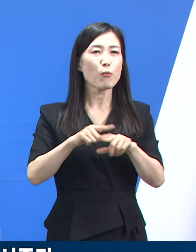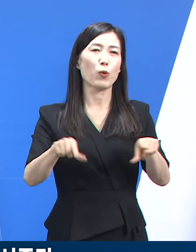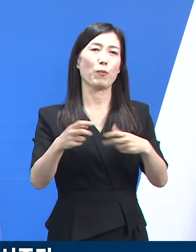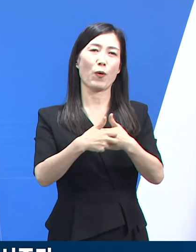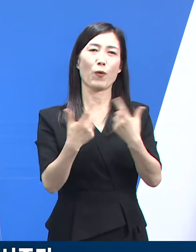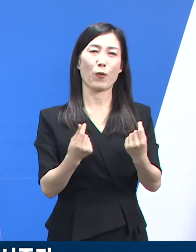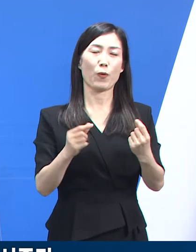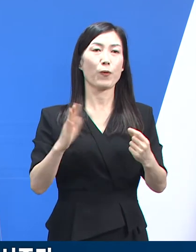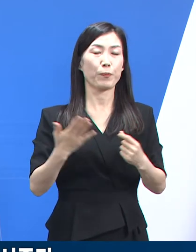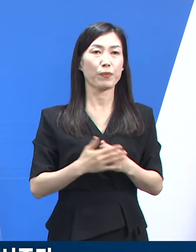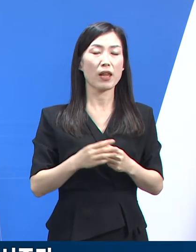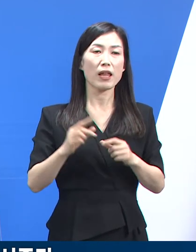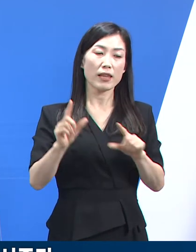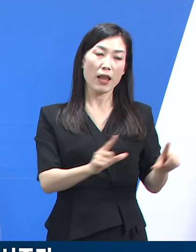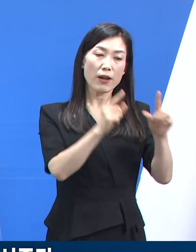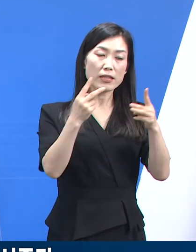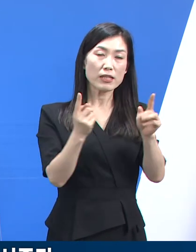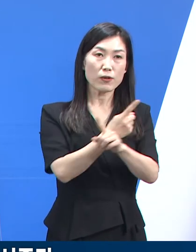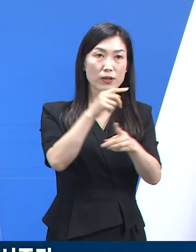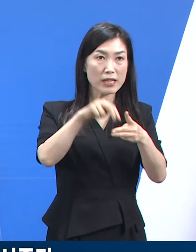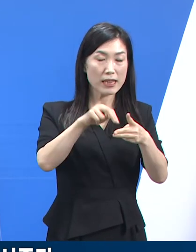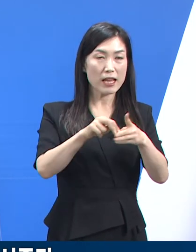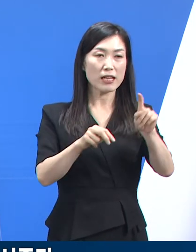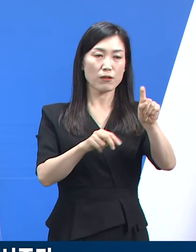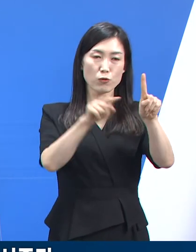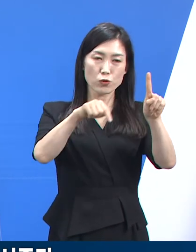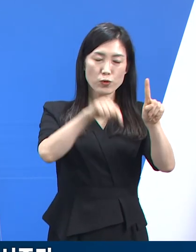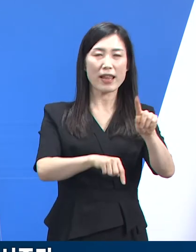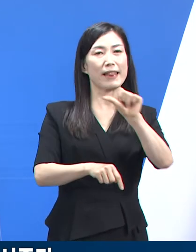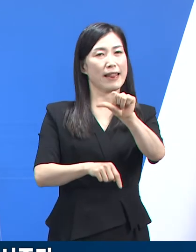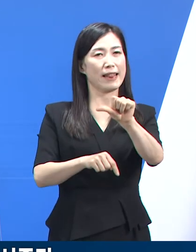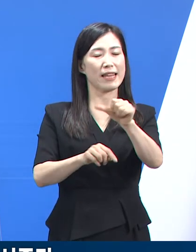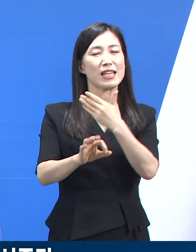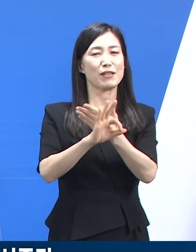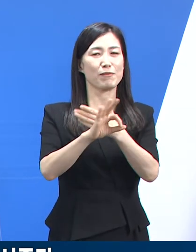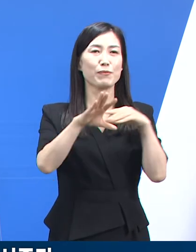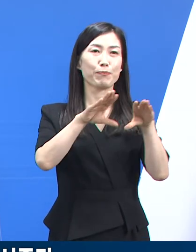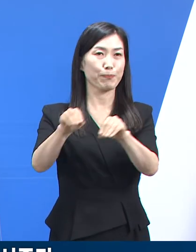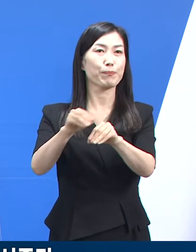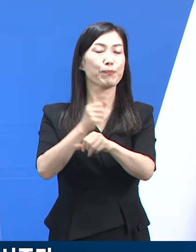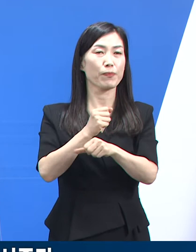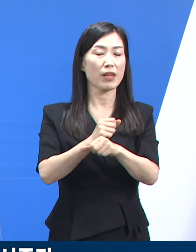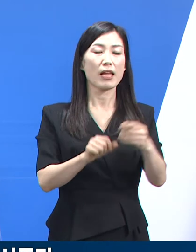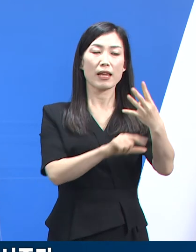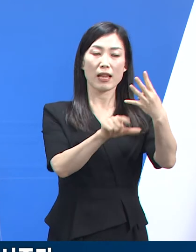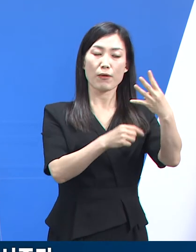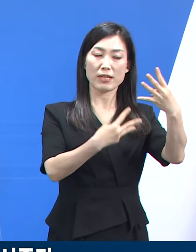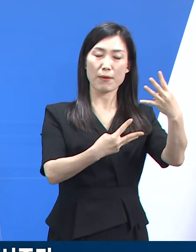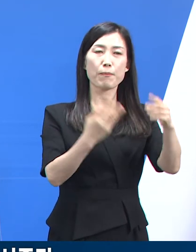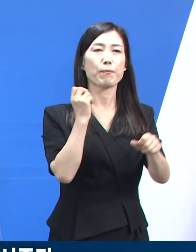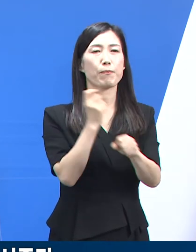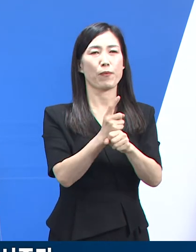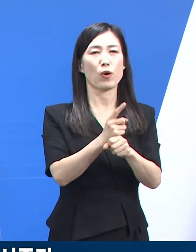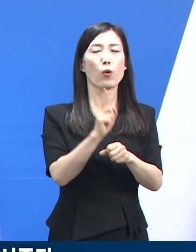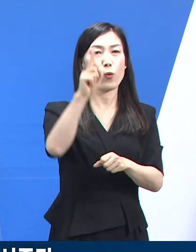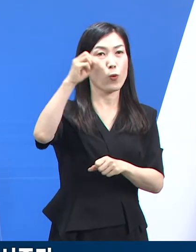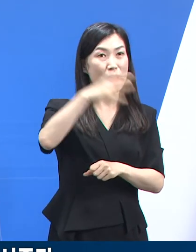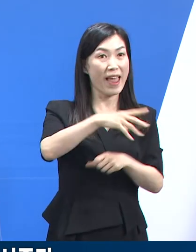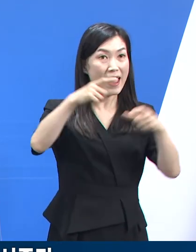생활치료센터는 도내 11개소 중 5개소 운영을 일시 중단합니다. 4월 3일자로 동양생명,